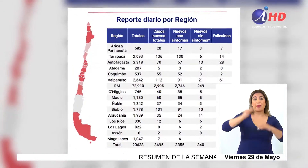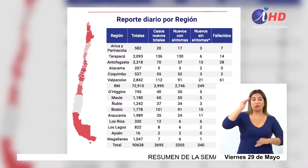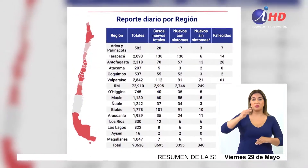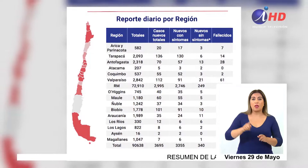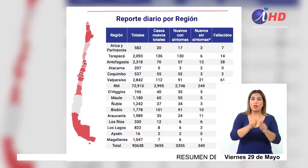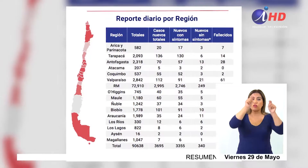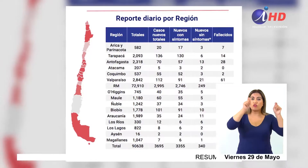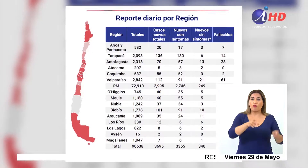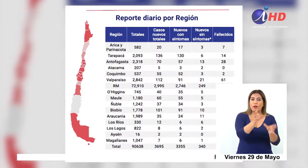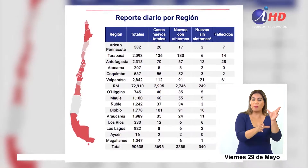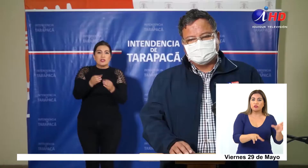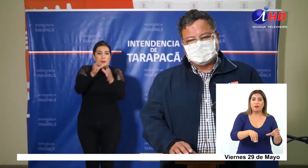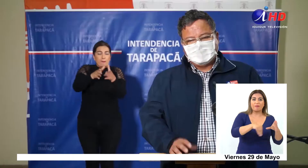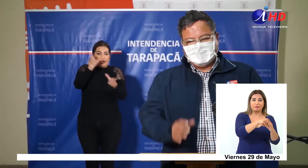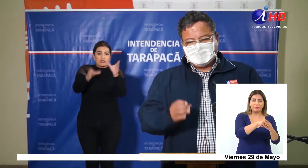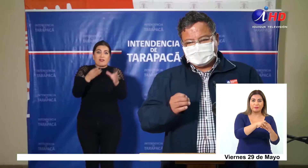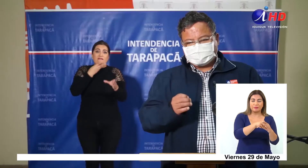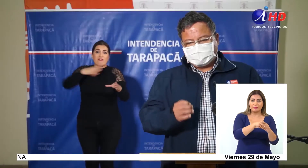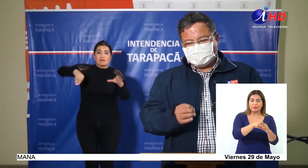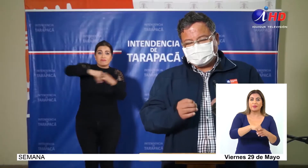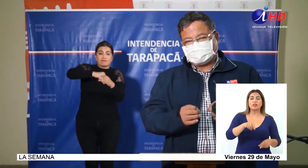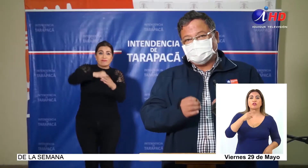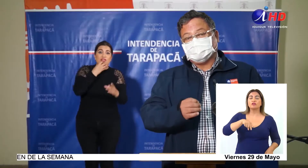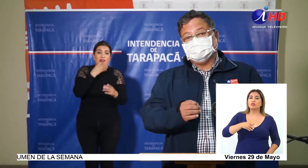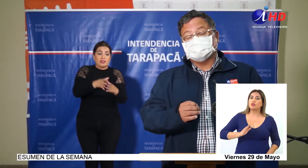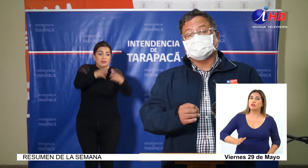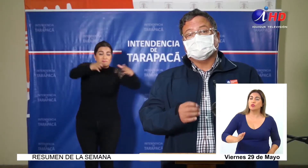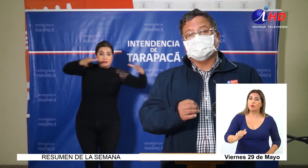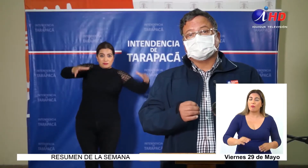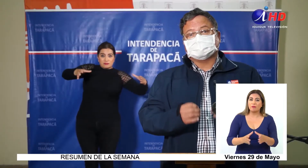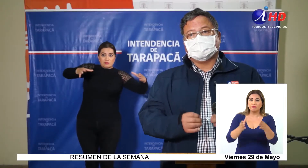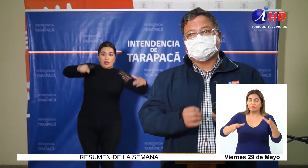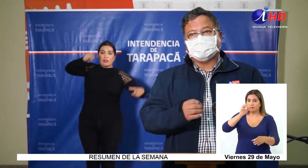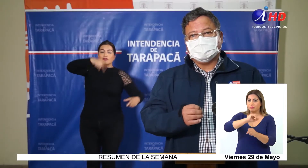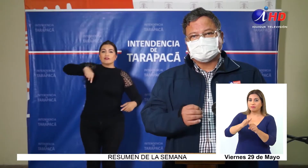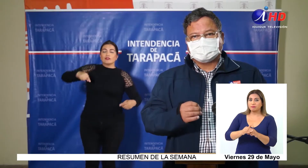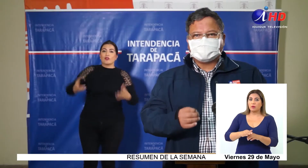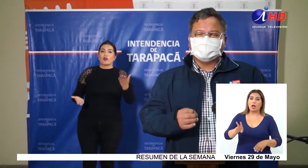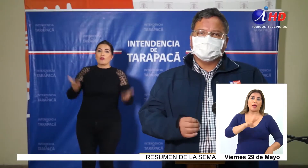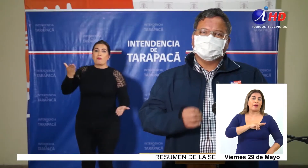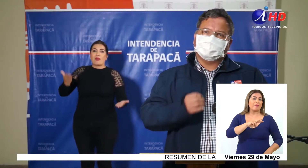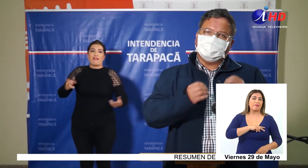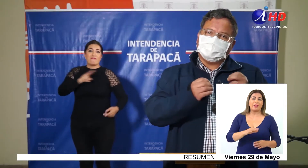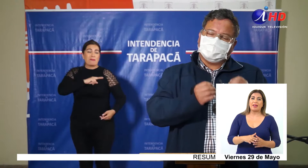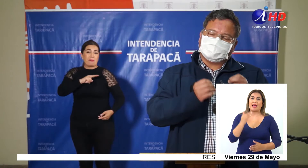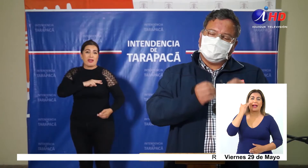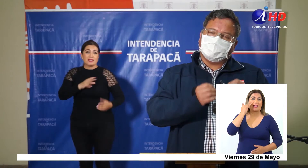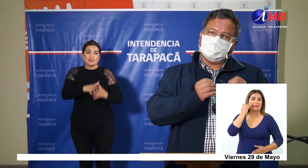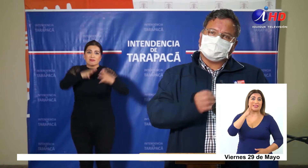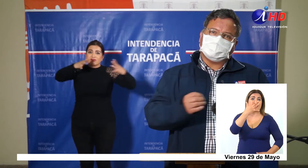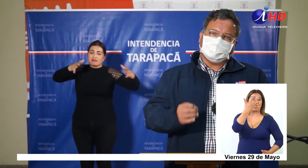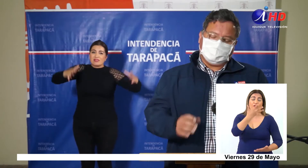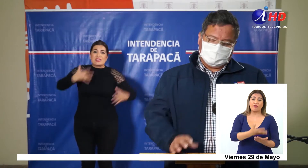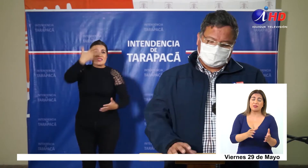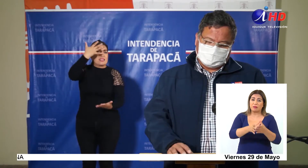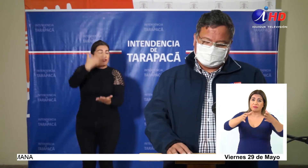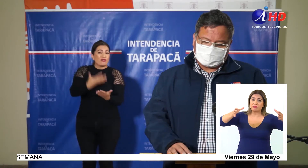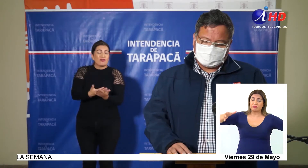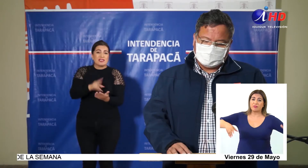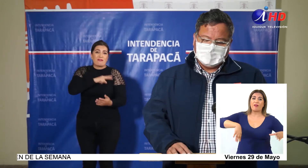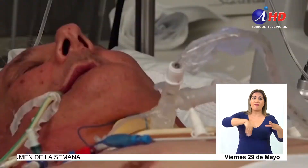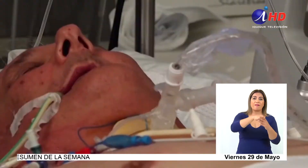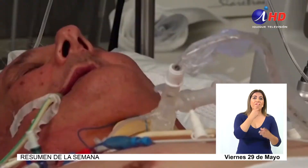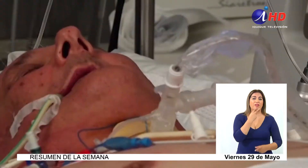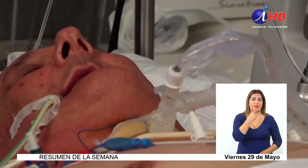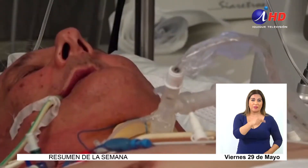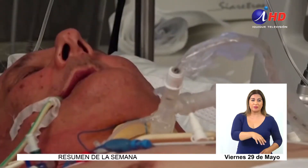el doble de la población que tiene esta región. Y si seguimos en esa misma tendencia, podríamos alcanzar a Valparaíso, casi 5 veces lo que tiene